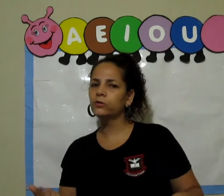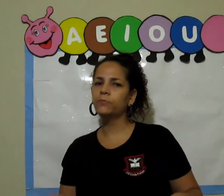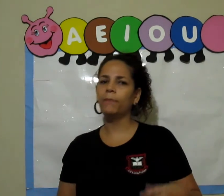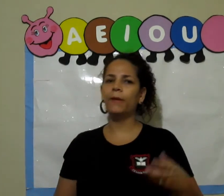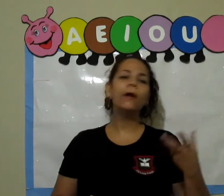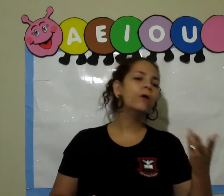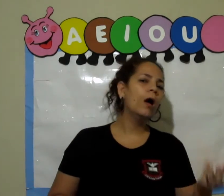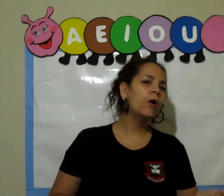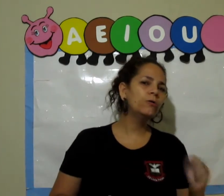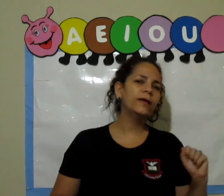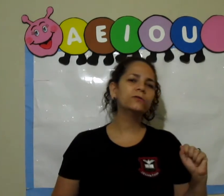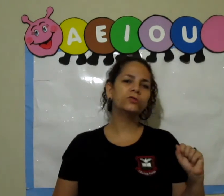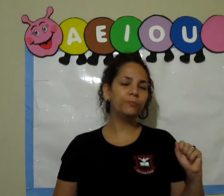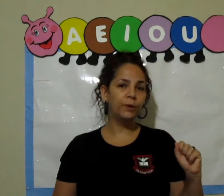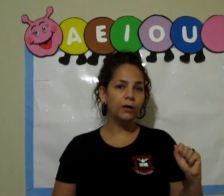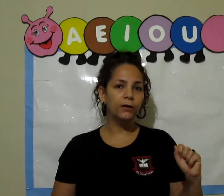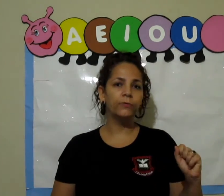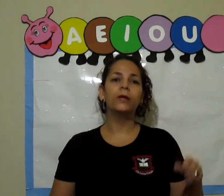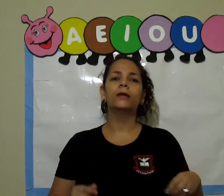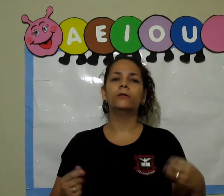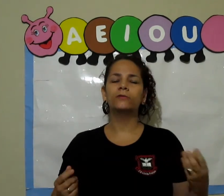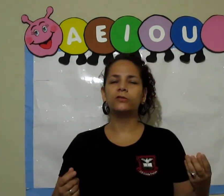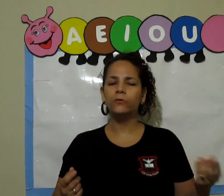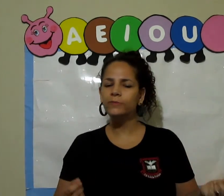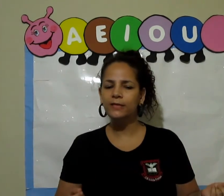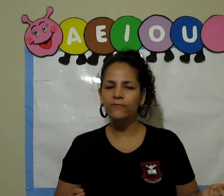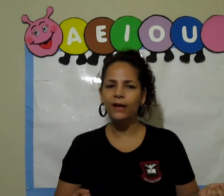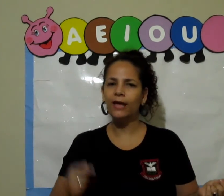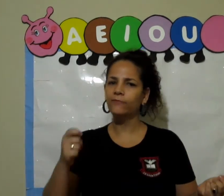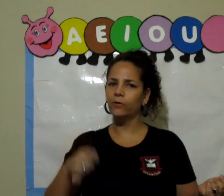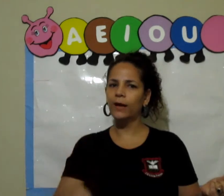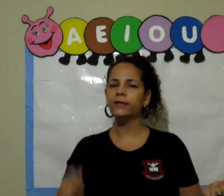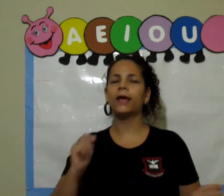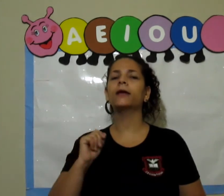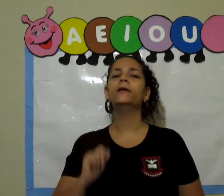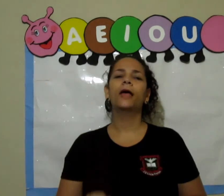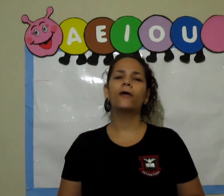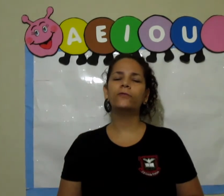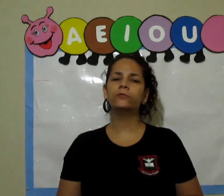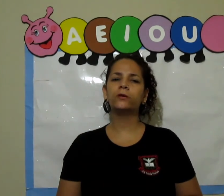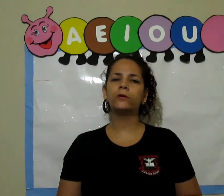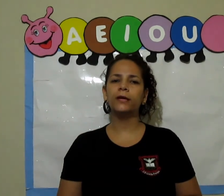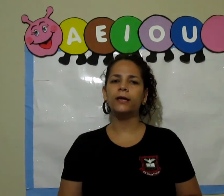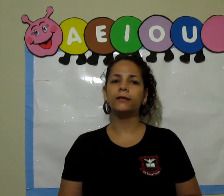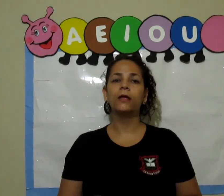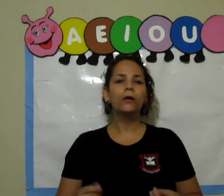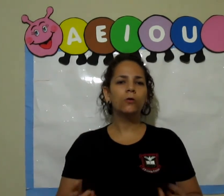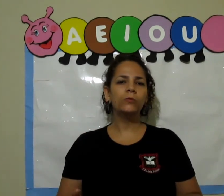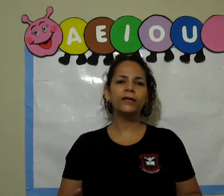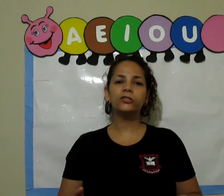de papel ou o lenço de pano? Então, vocês vão observar lá e vão marcar a figura correta. Como é que a